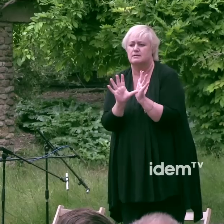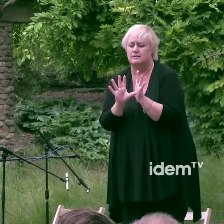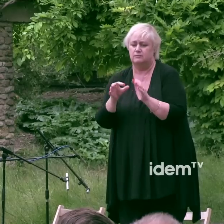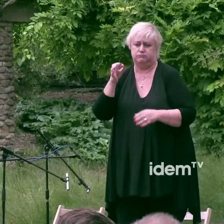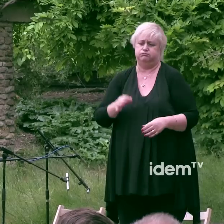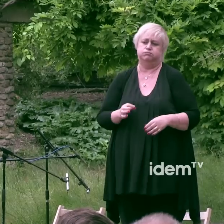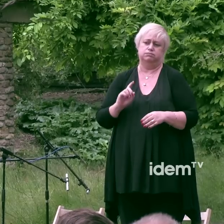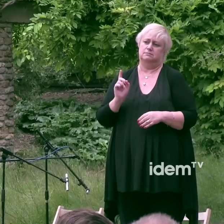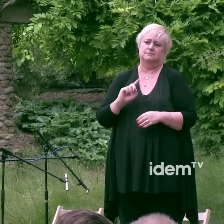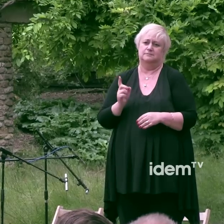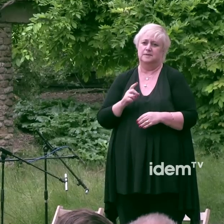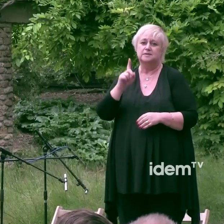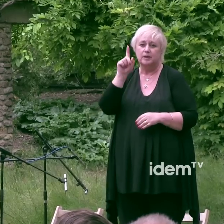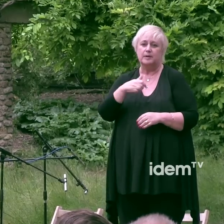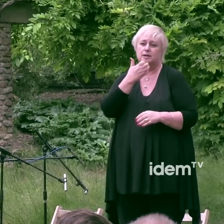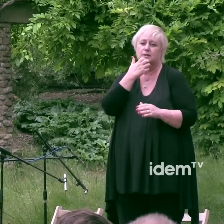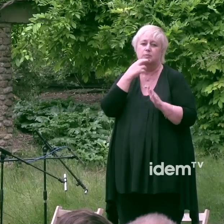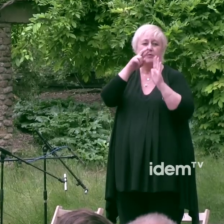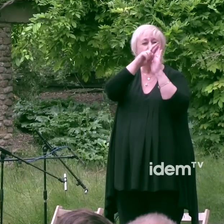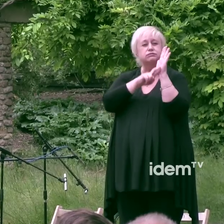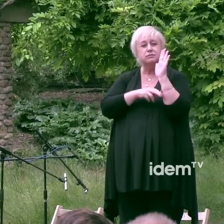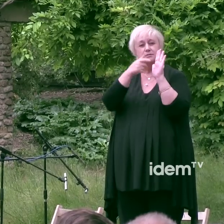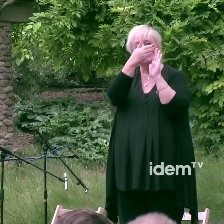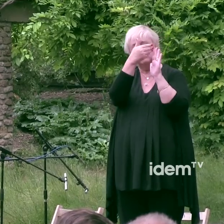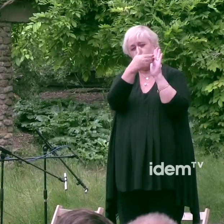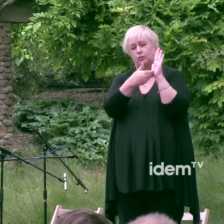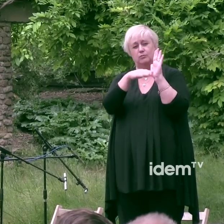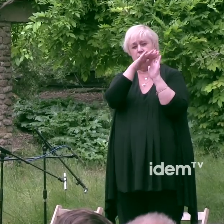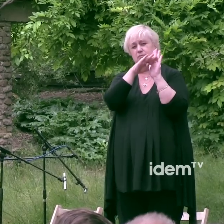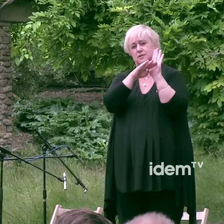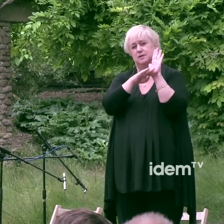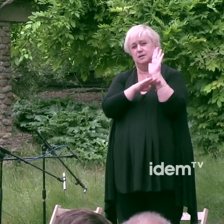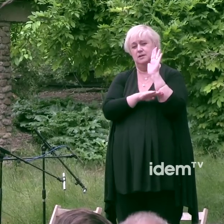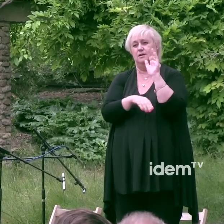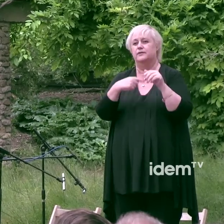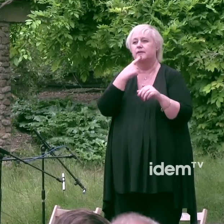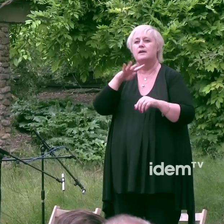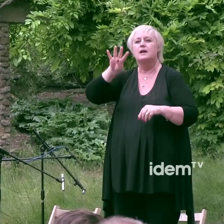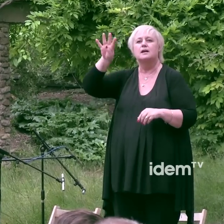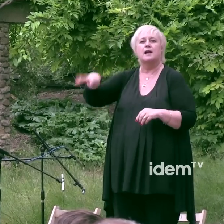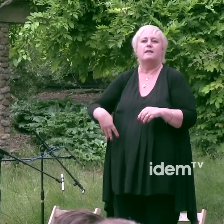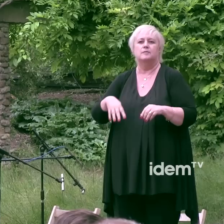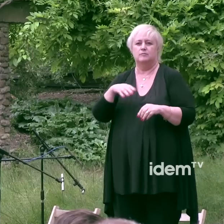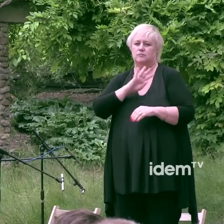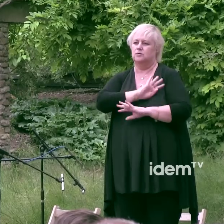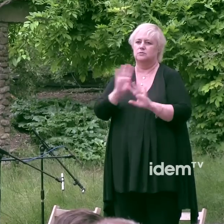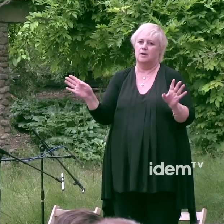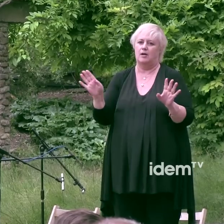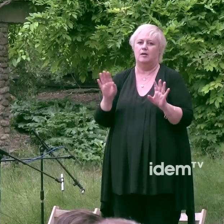I també per les dades oficials que tendeixen a generar un optimisme exagerat quan diuen que a Catalunya tenim l'epidèmia estabilitzada.